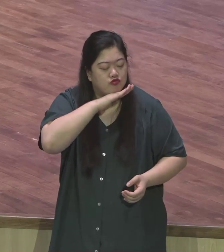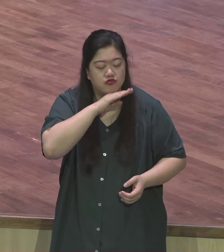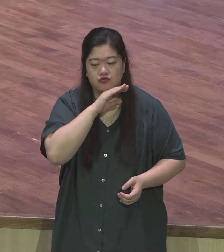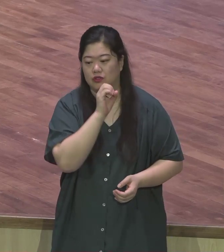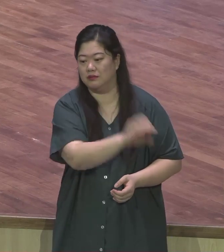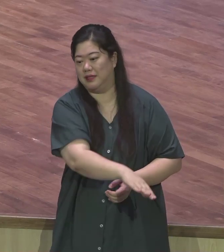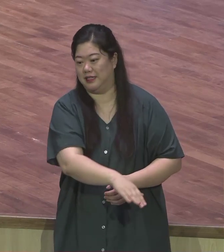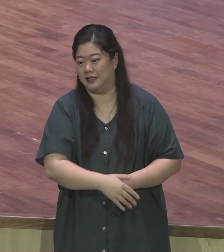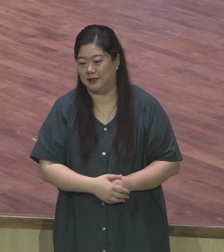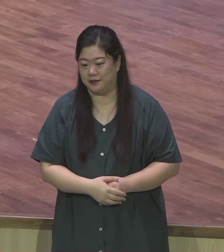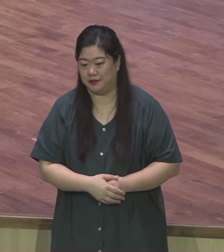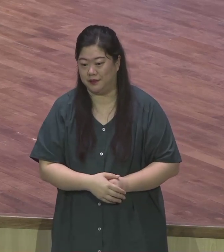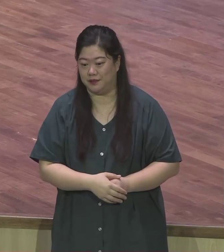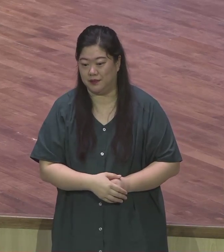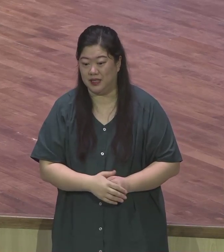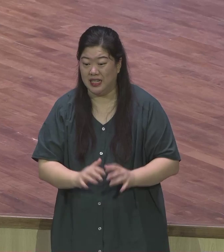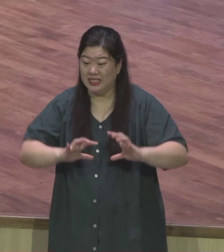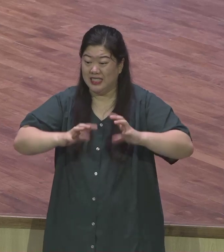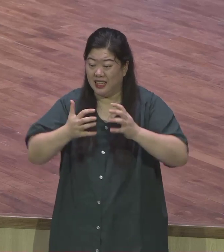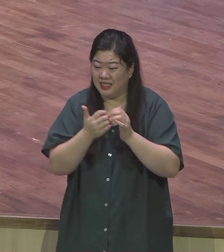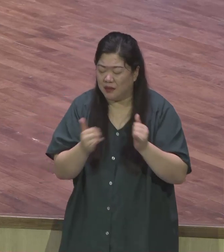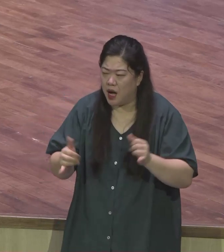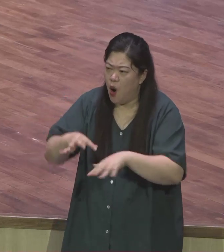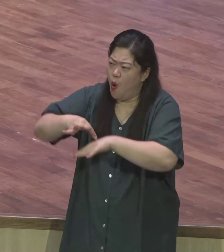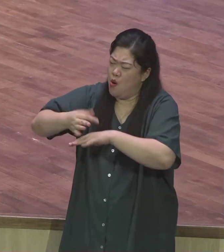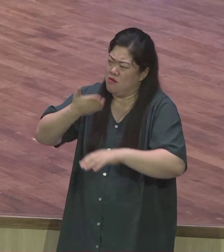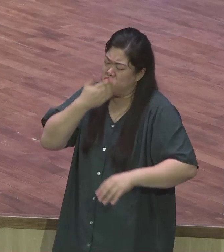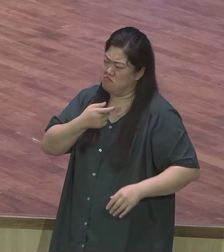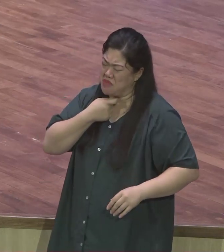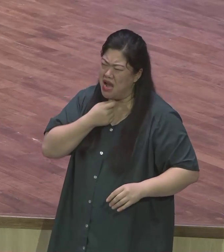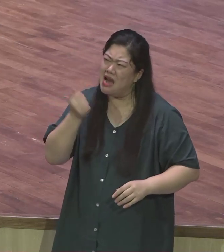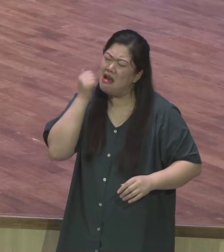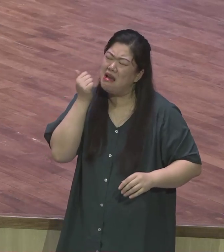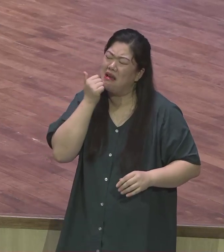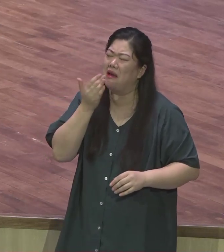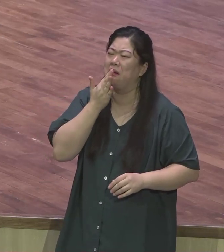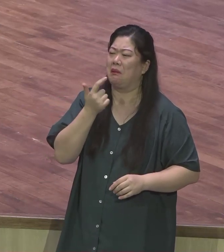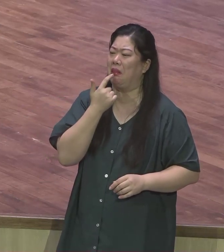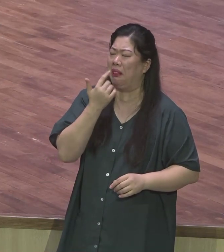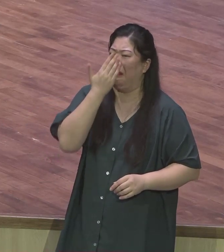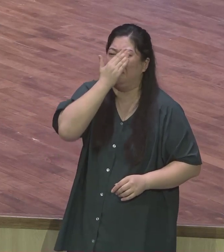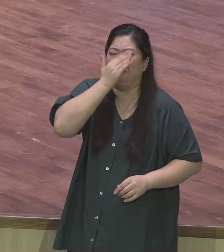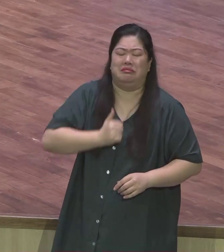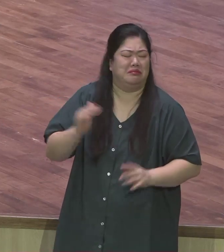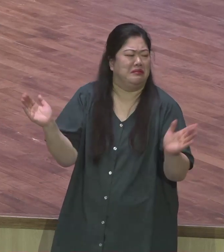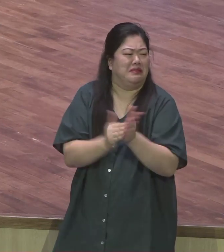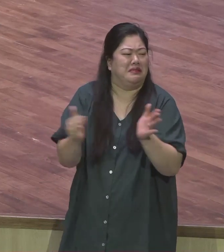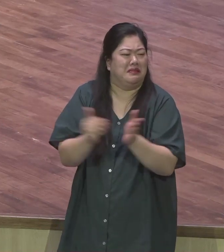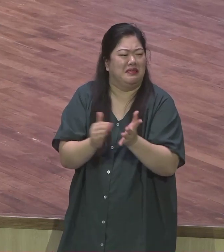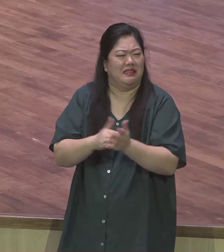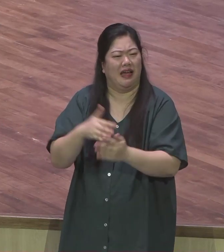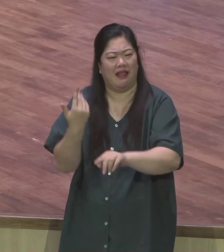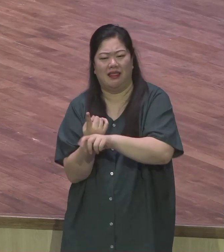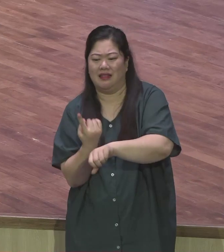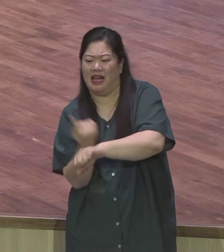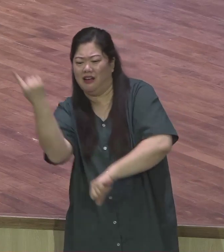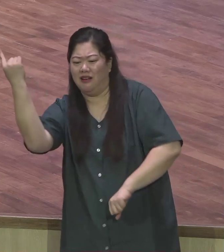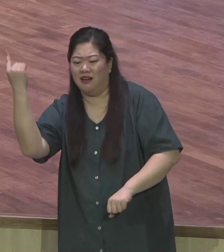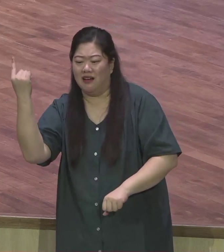세상 기준으로는 꿈꿀 수도 없고 불가능한 영역이라 하더라도 하나님께서 하실 때는 무에서 유를 창조하실